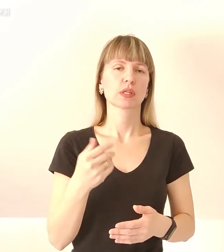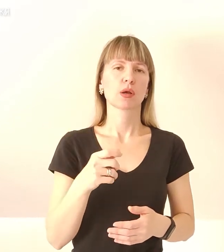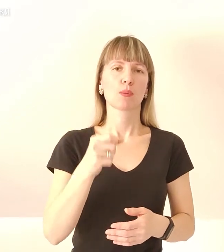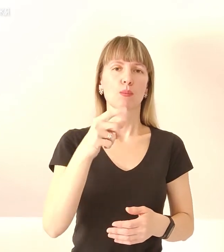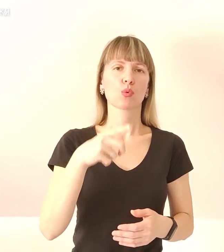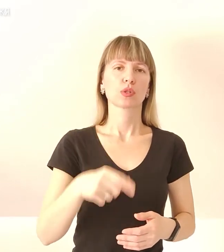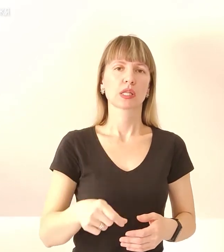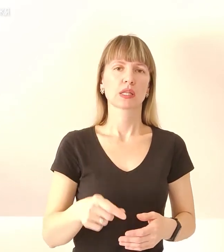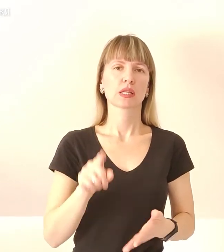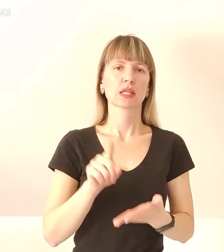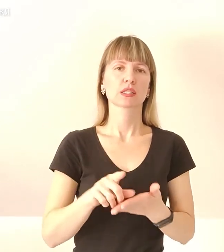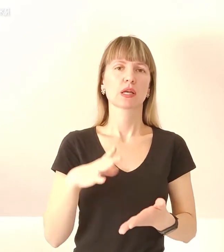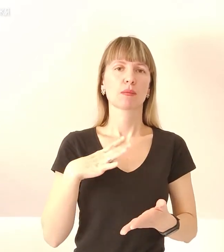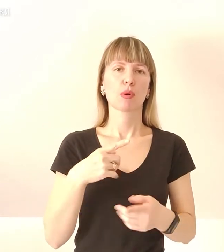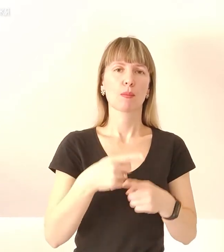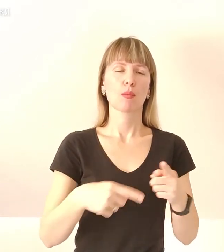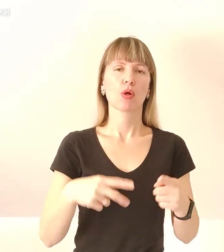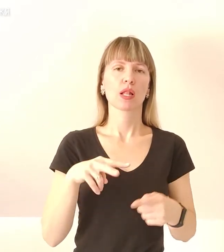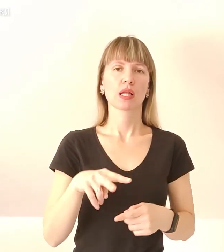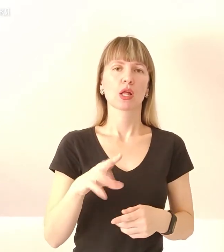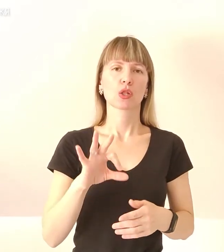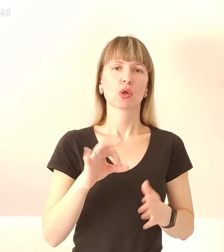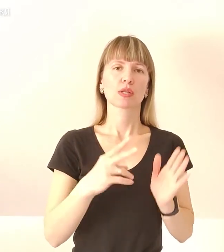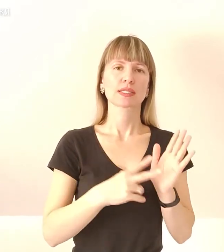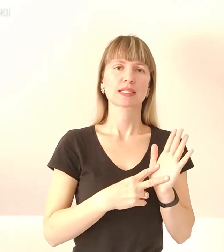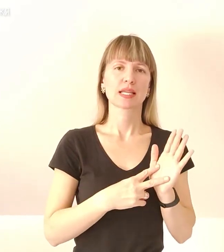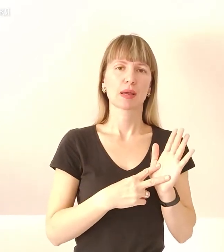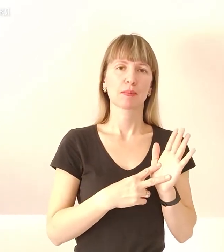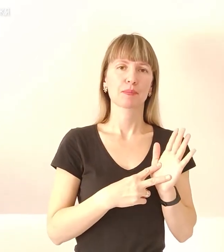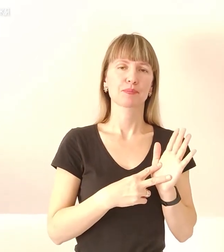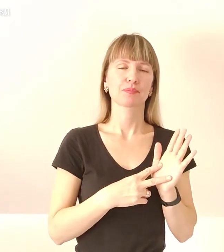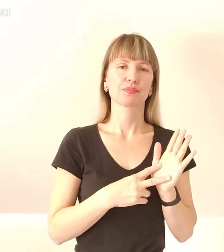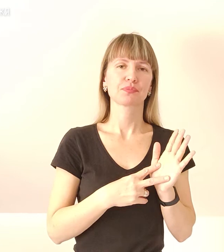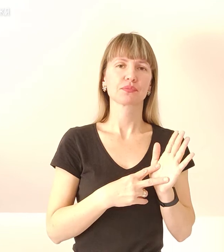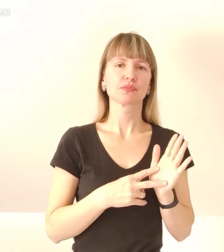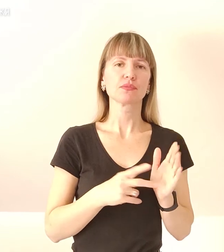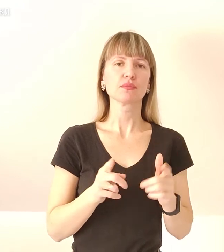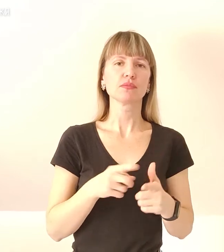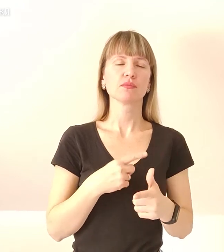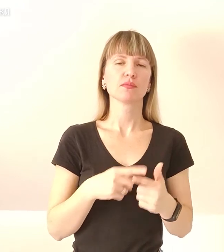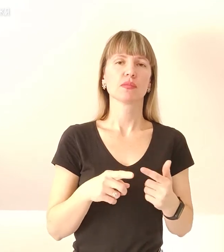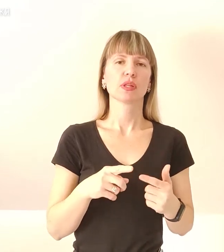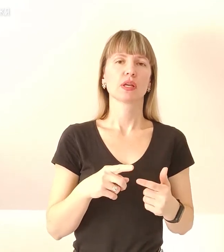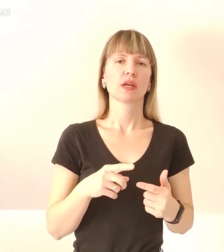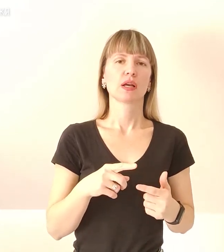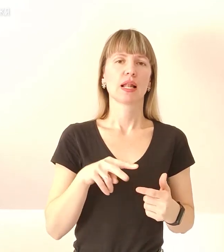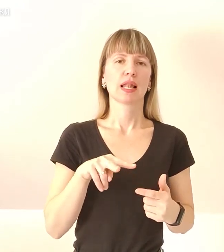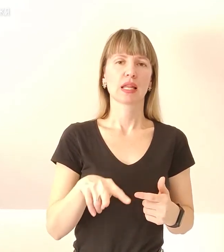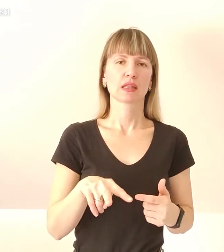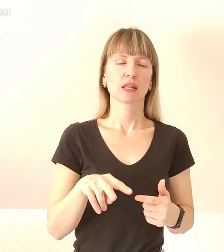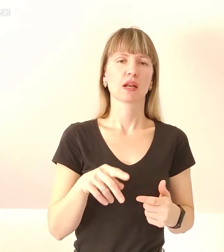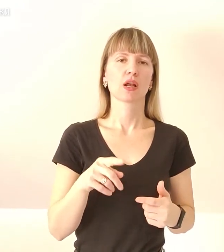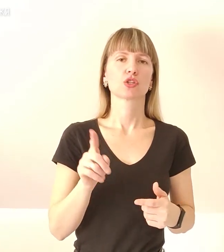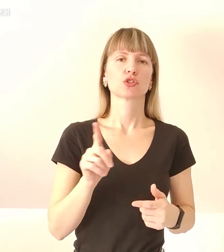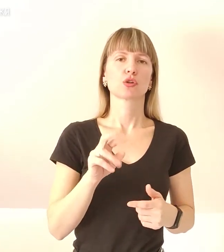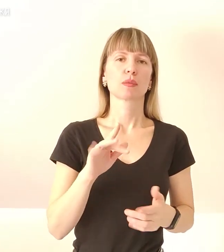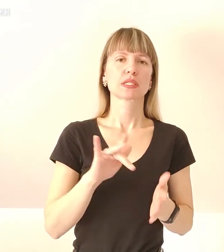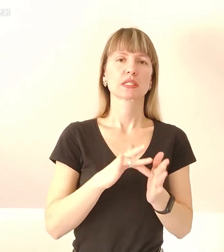має бути півлітрова, або 0,7, або літр. Бажано, аби зі скла, яке легко